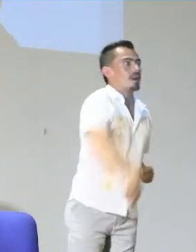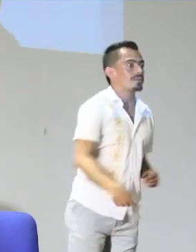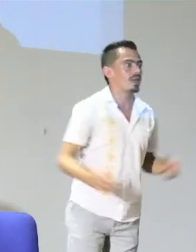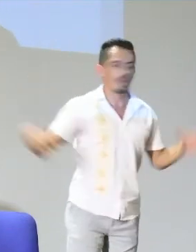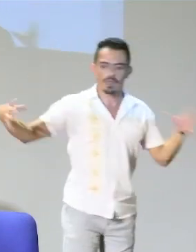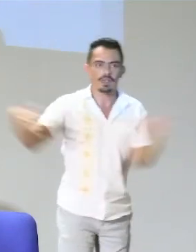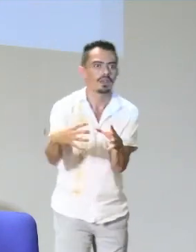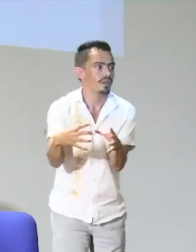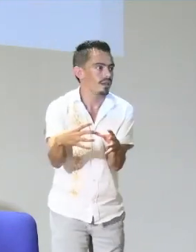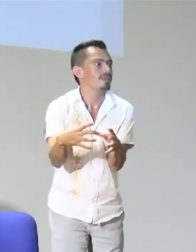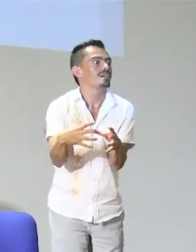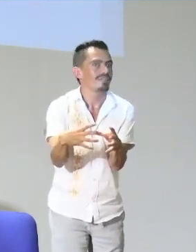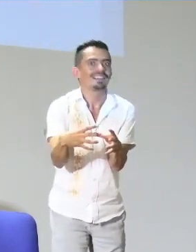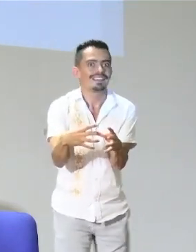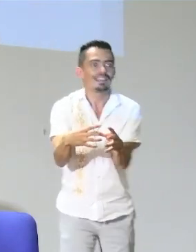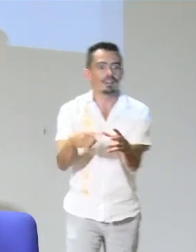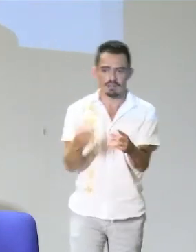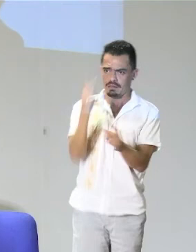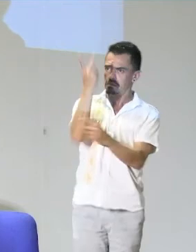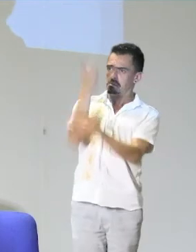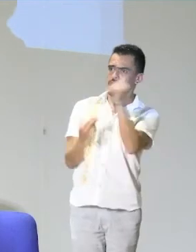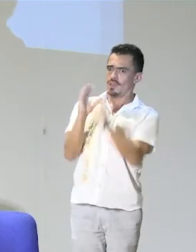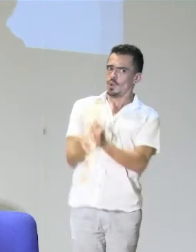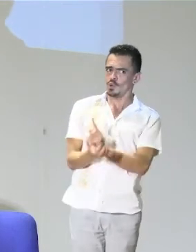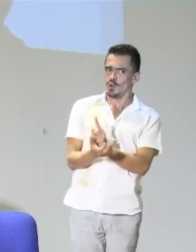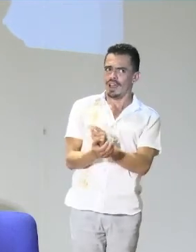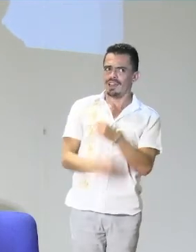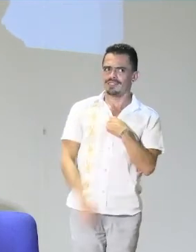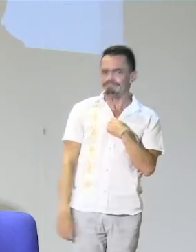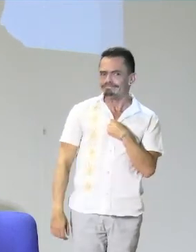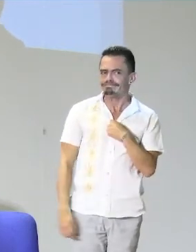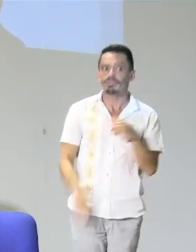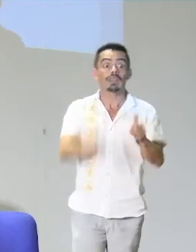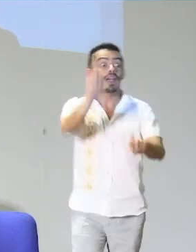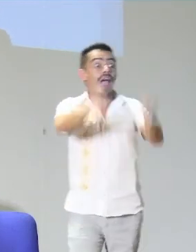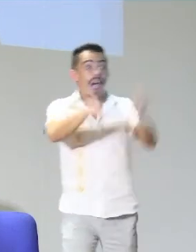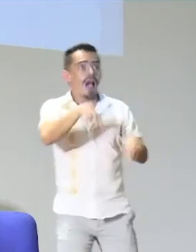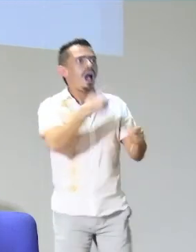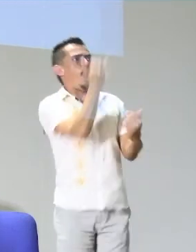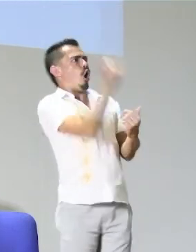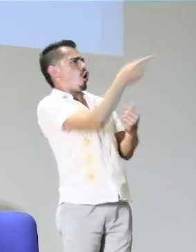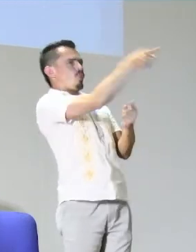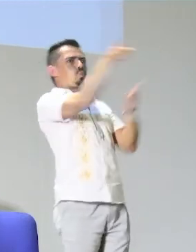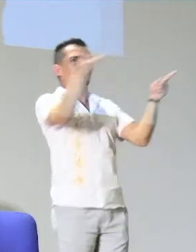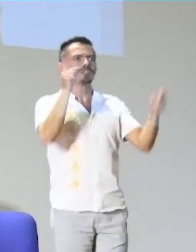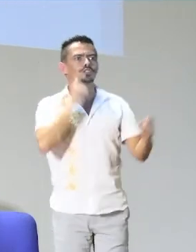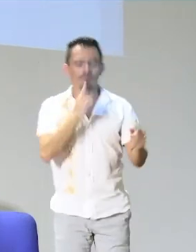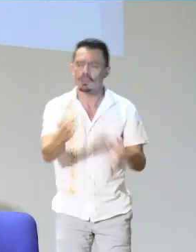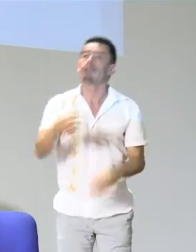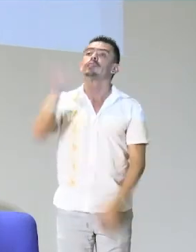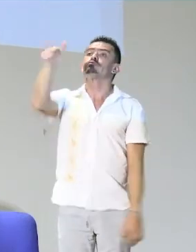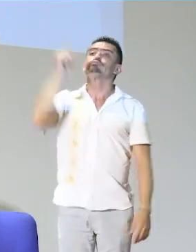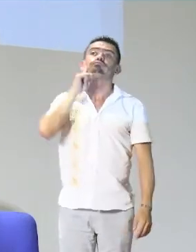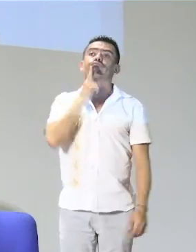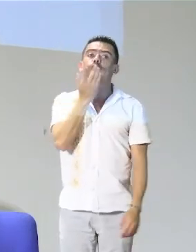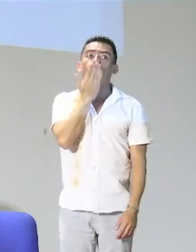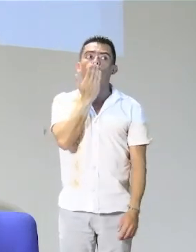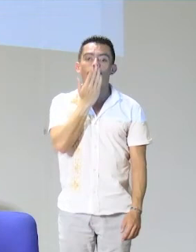demandar de otros países qué es lo que estamos haciendo. Y hablan de que están ustedes ya tienen ese modelo bilingüe y